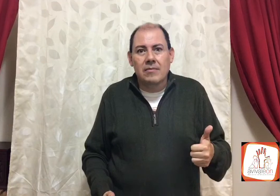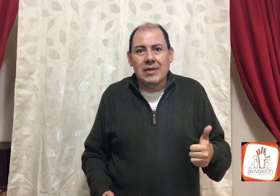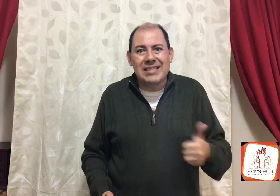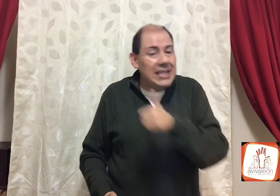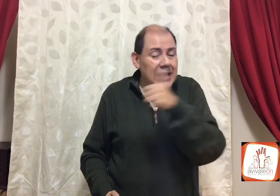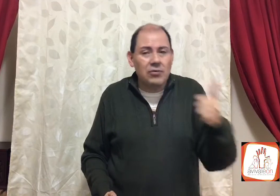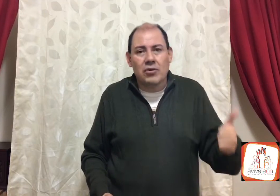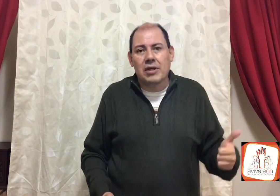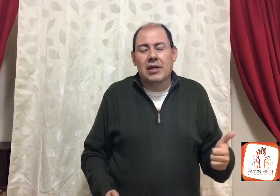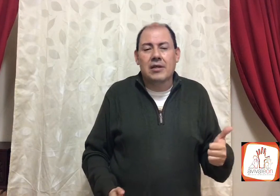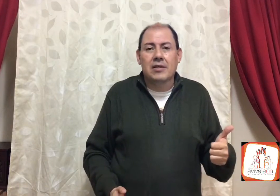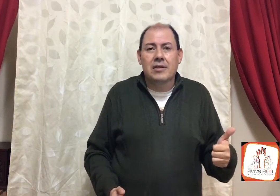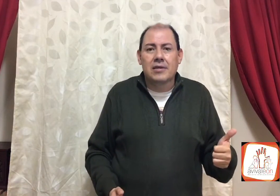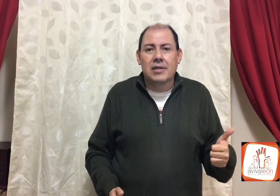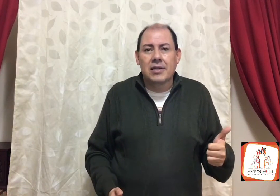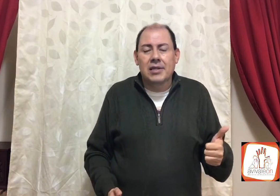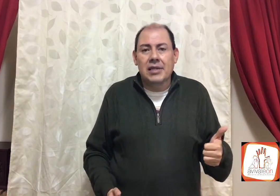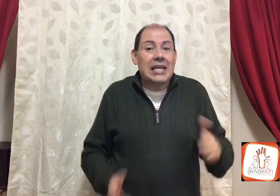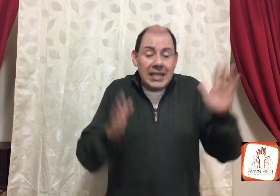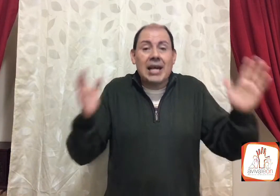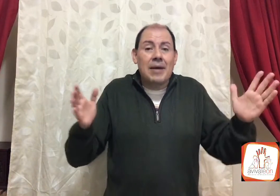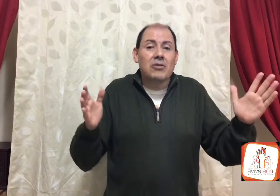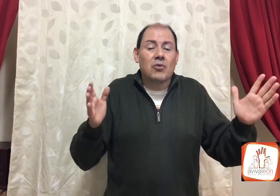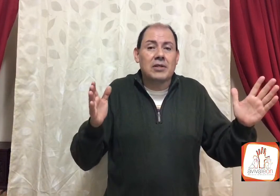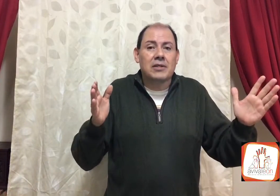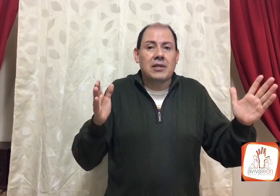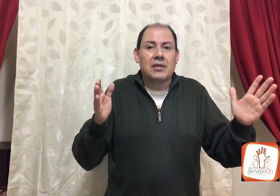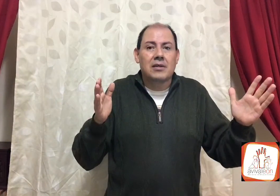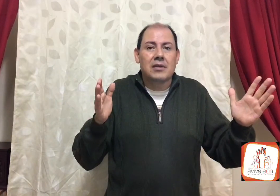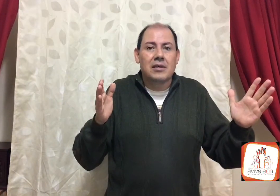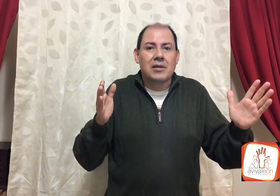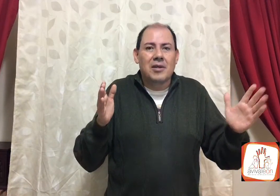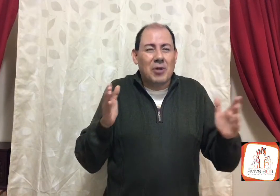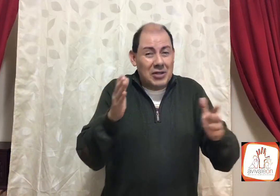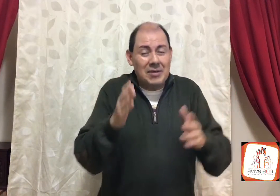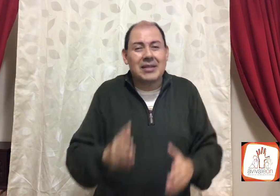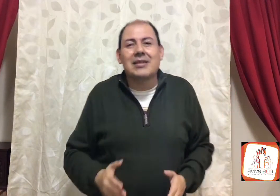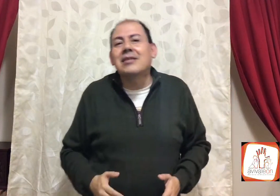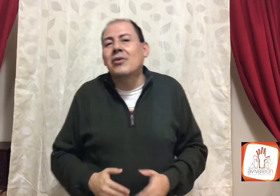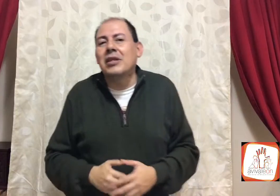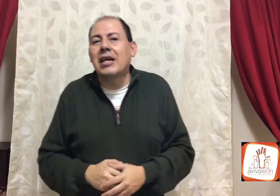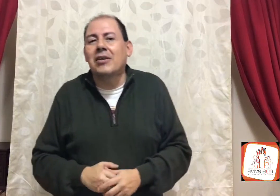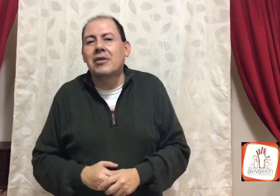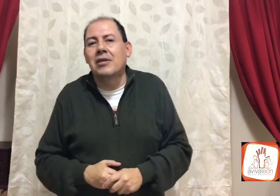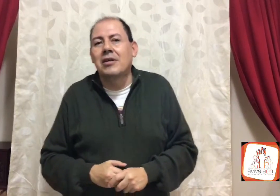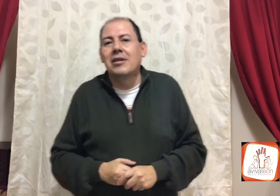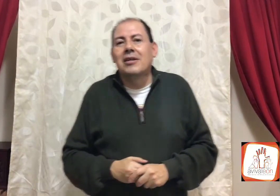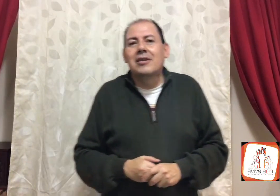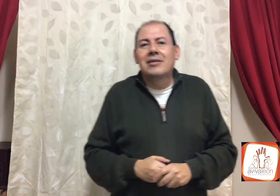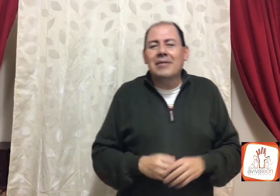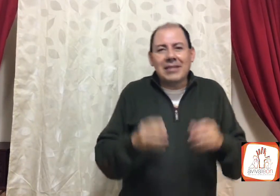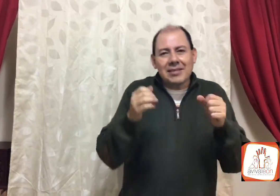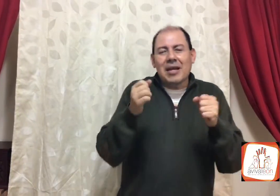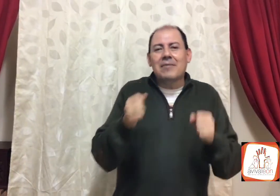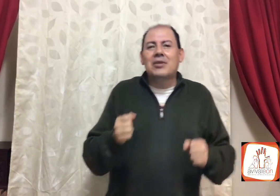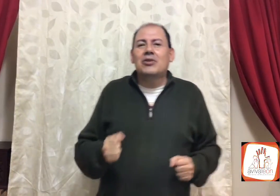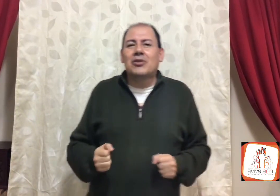sin autoridad, y así acaban los jueces, pero sabes que es extraordinario, sabes que es maravilloso,